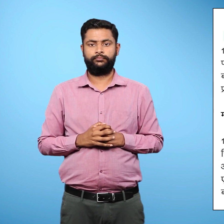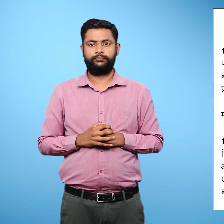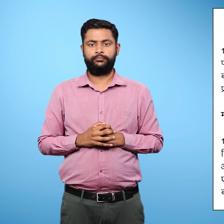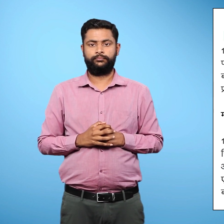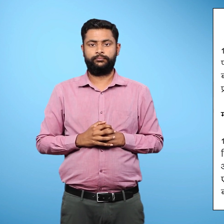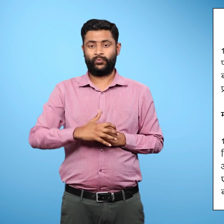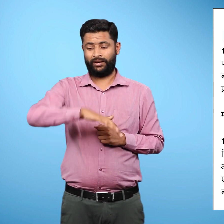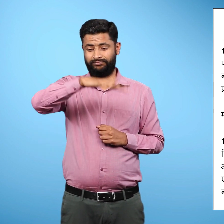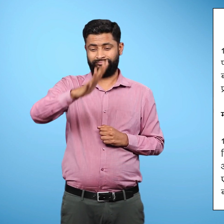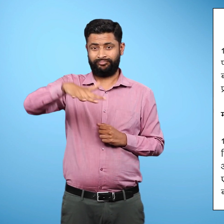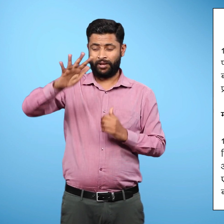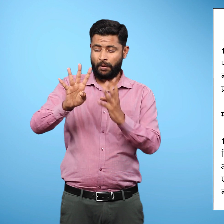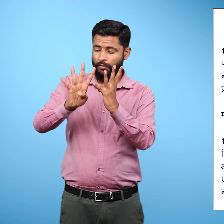परवज श्रिंखलाई